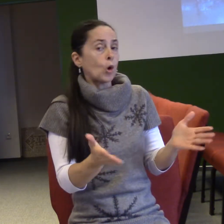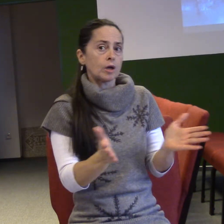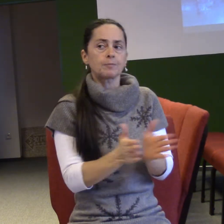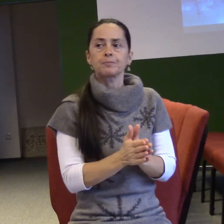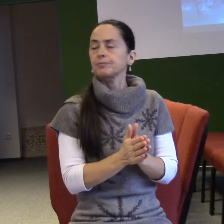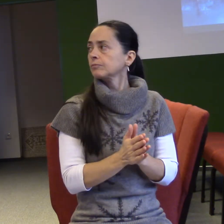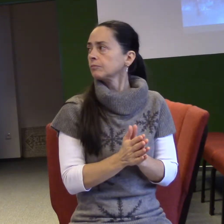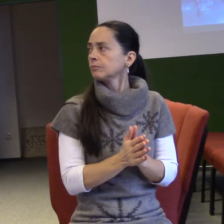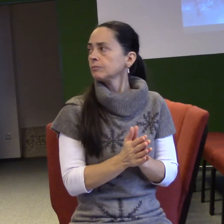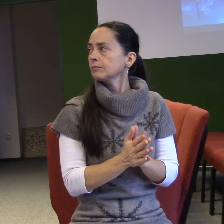řekl, neboj.